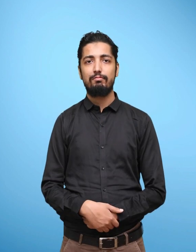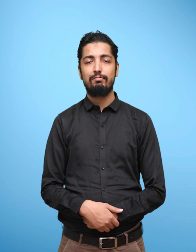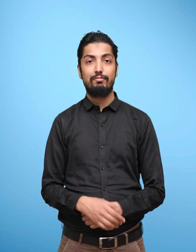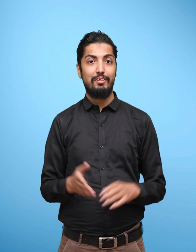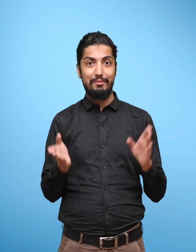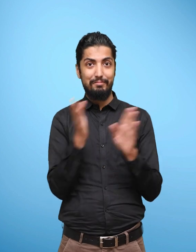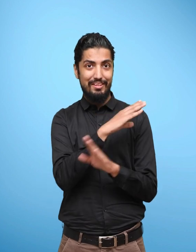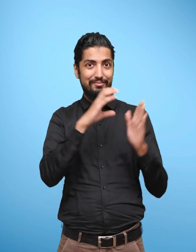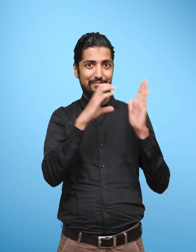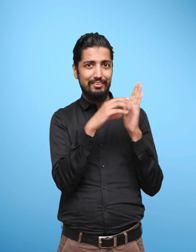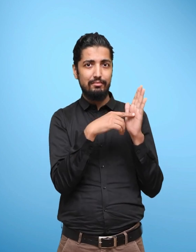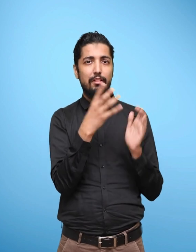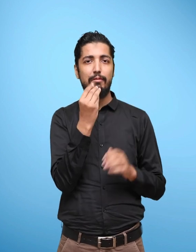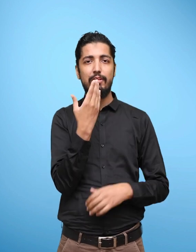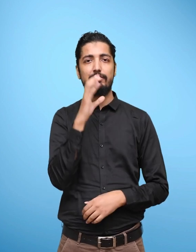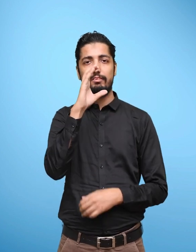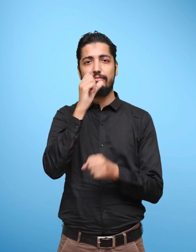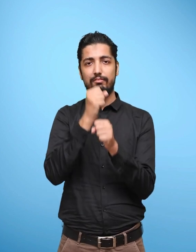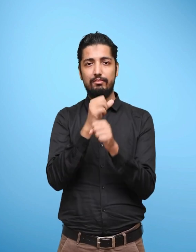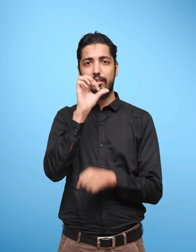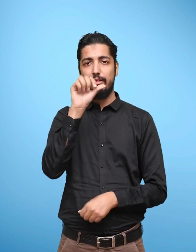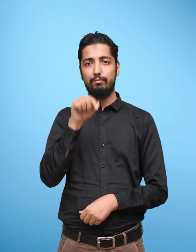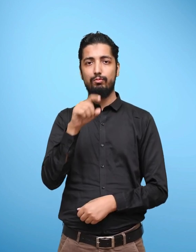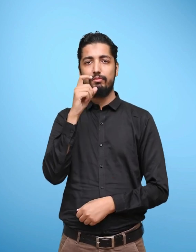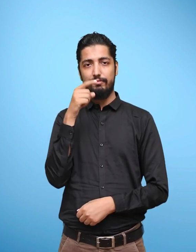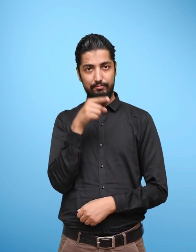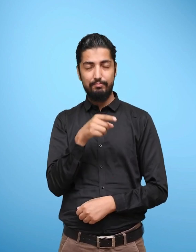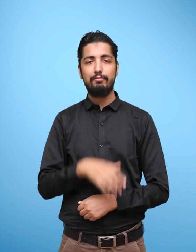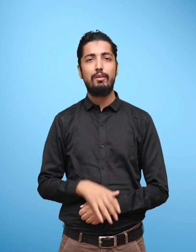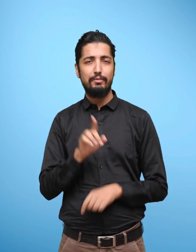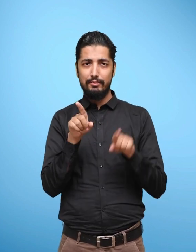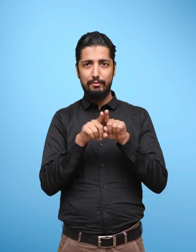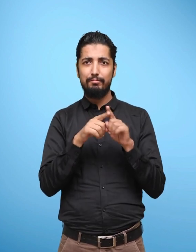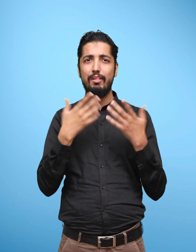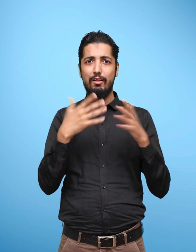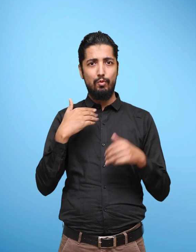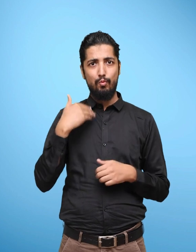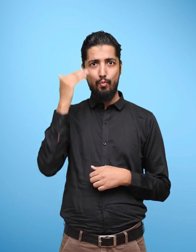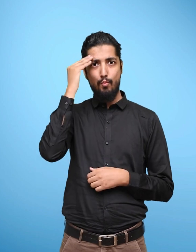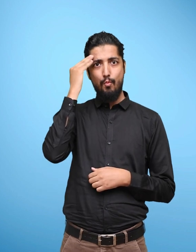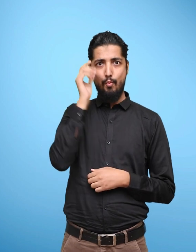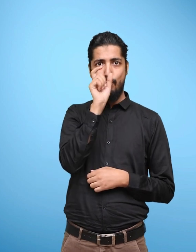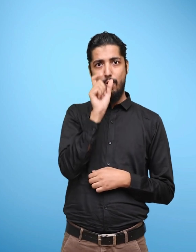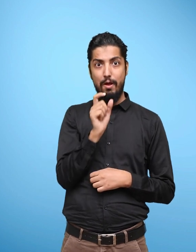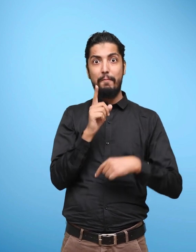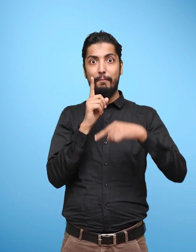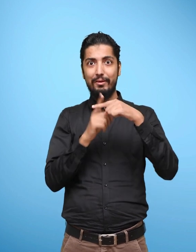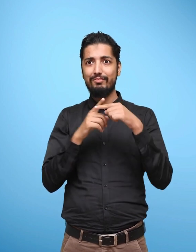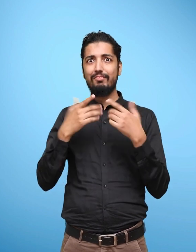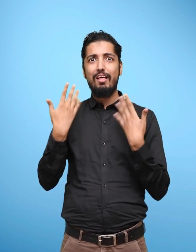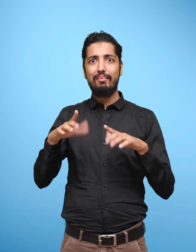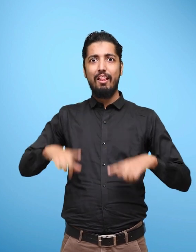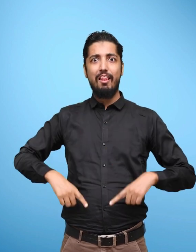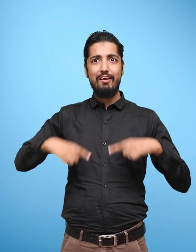the this is related to cg 9.7 knows and uses enough words to carry